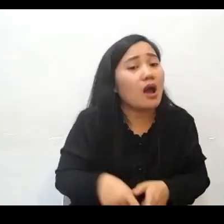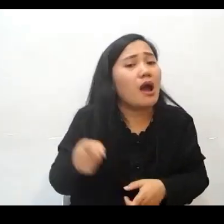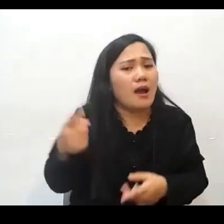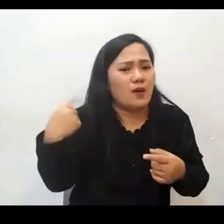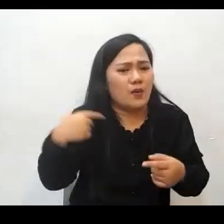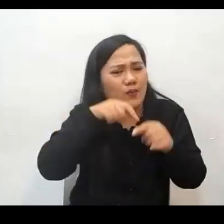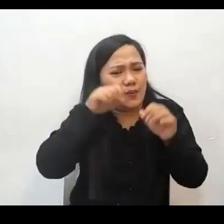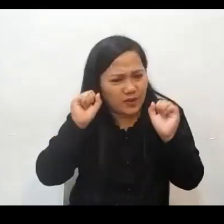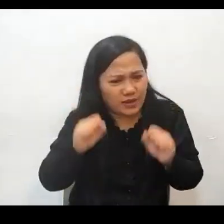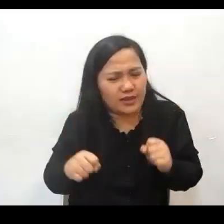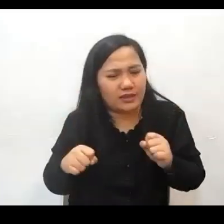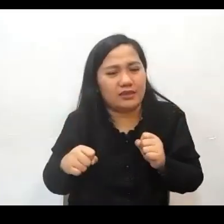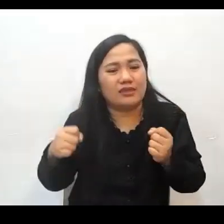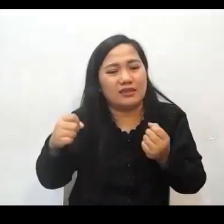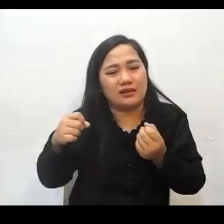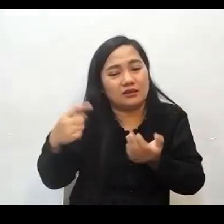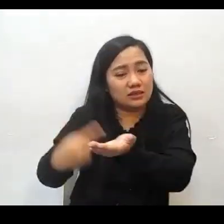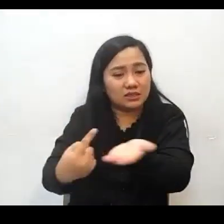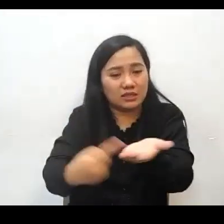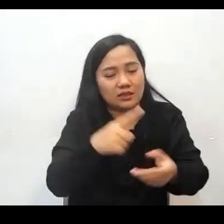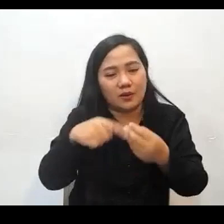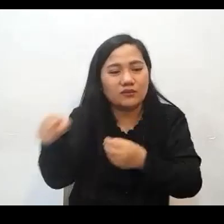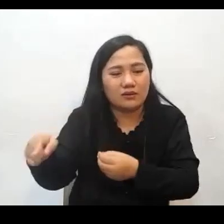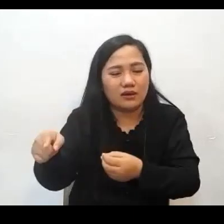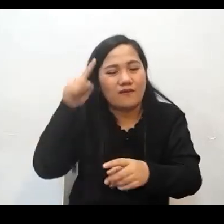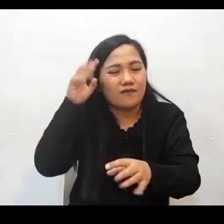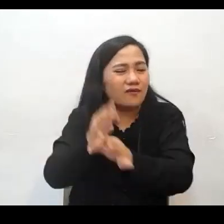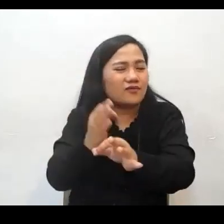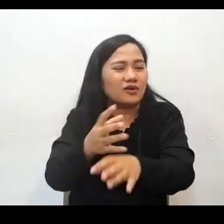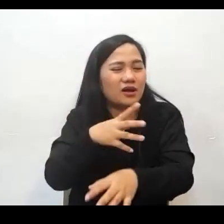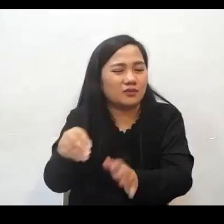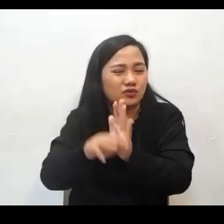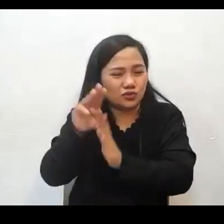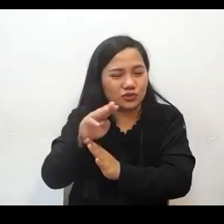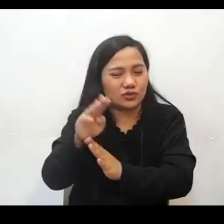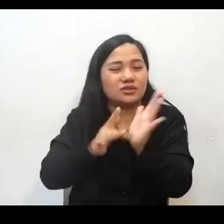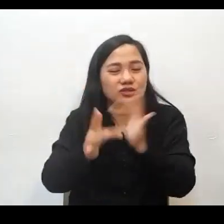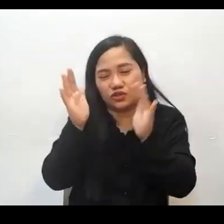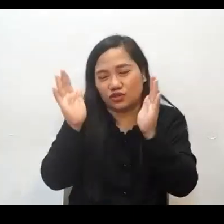kailangan natin itong pag-usapan kasama ng mga tapat at mga hustong gulang na na kristyano